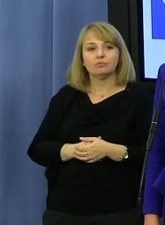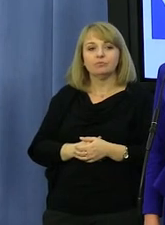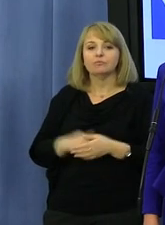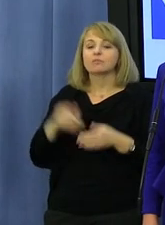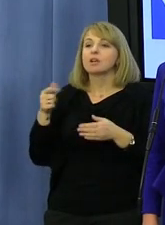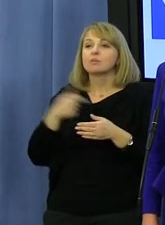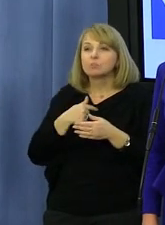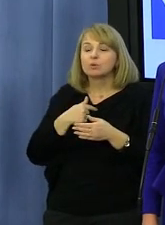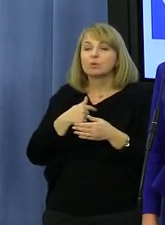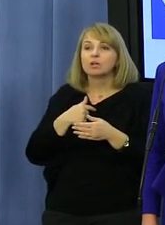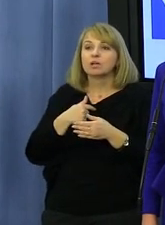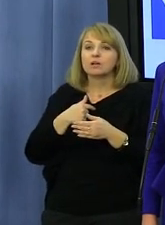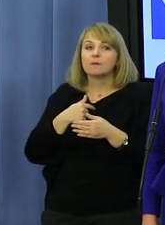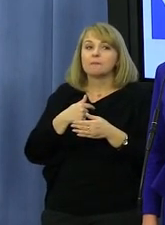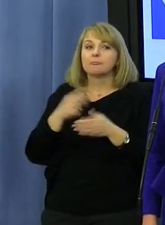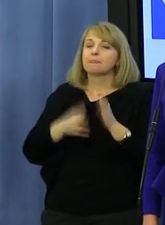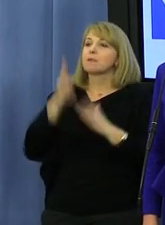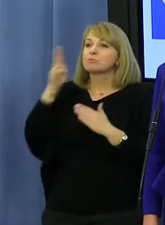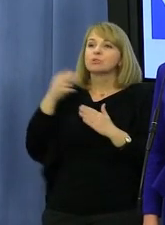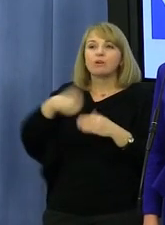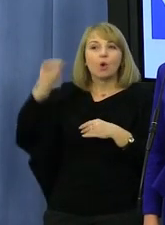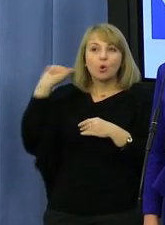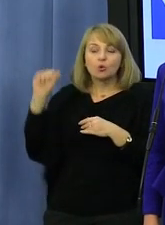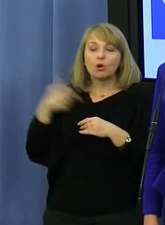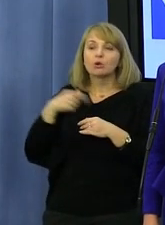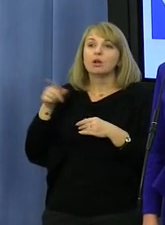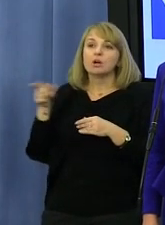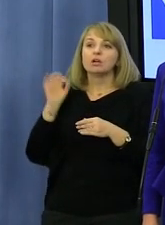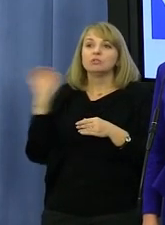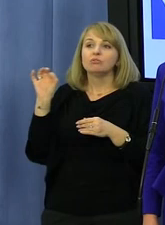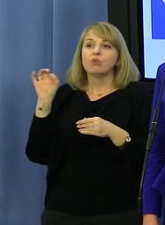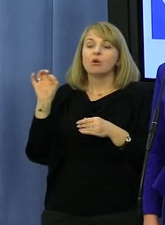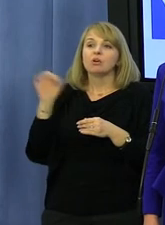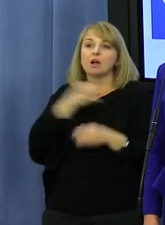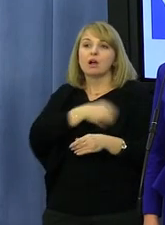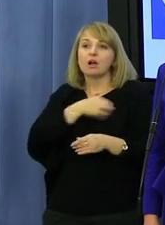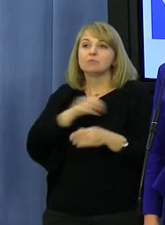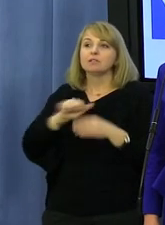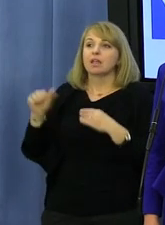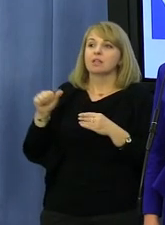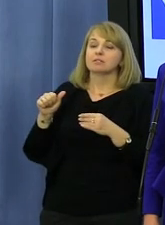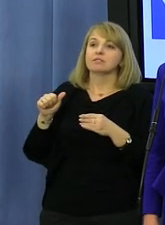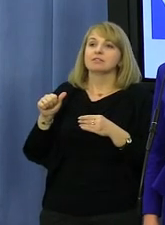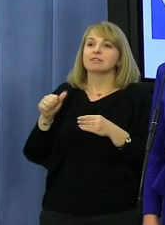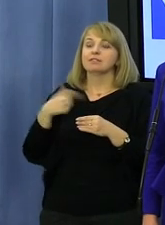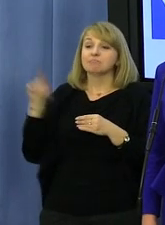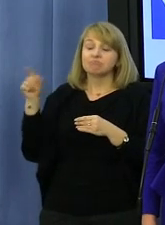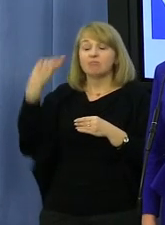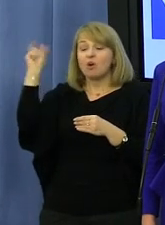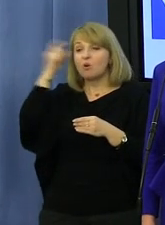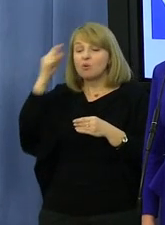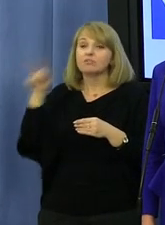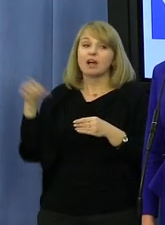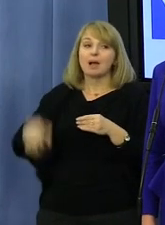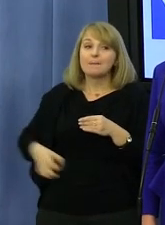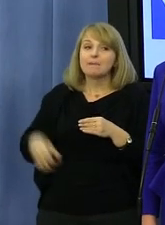wyglądało, te przekroczenia. I Pana partia jest tutaj w czołówce, a Pan jest na drugim miejscu zapękalskim. On